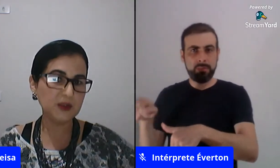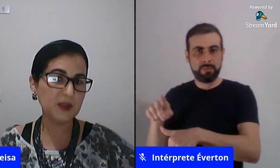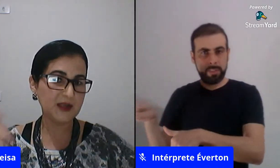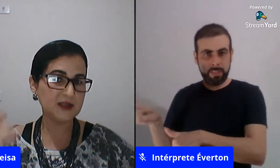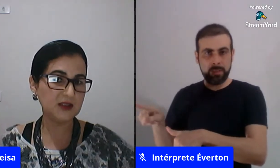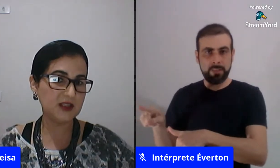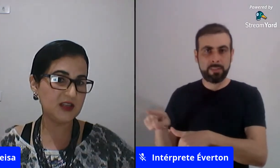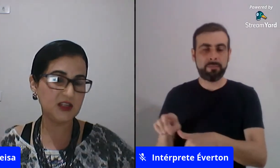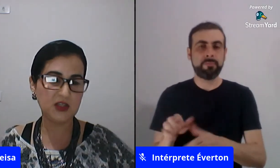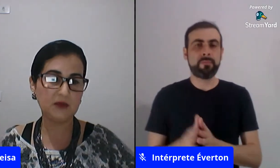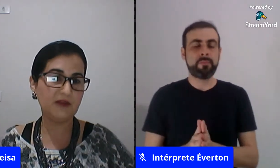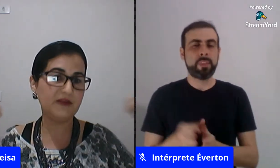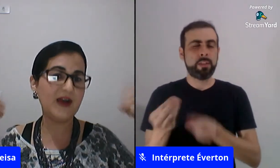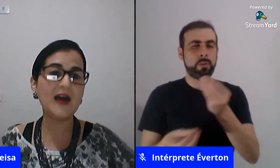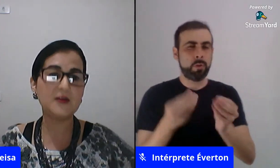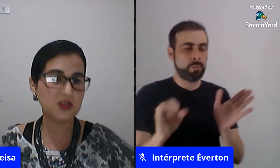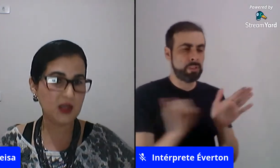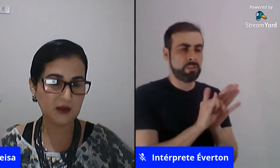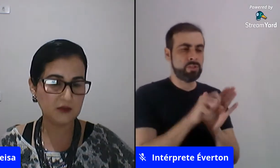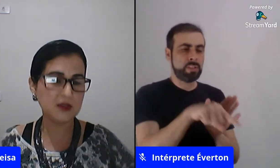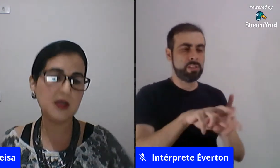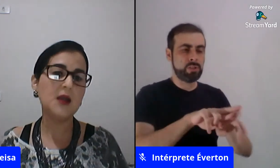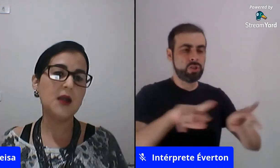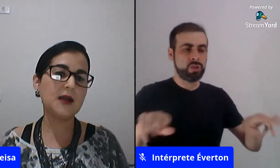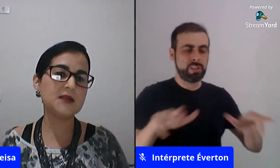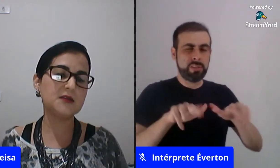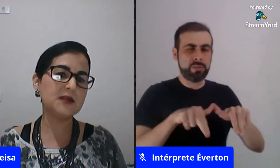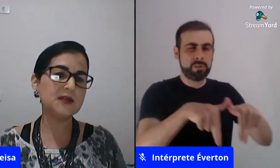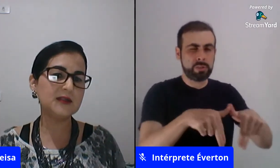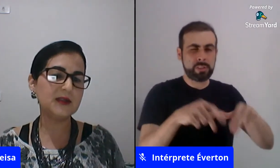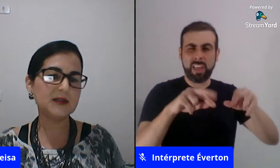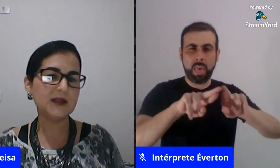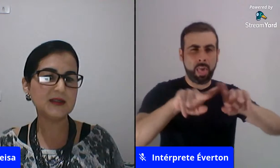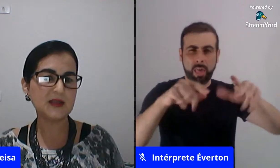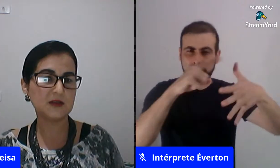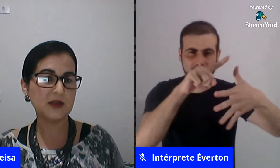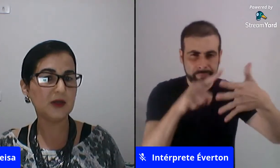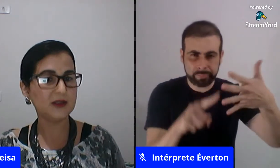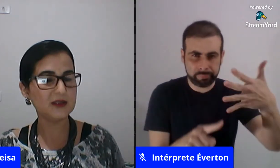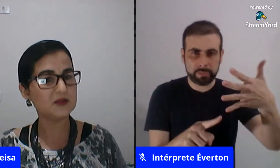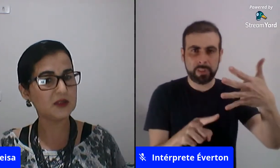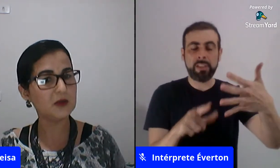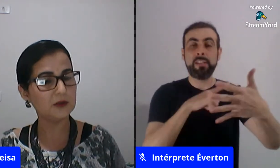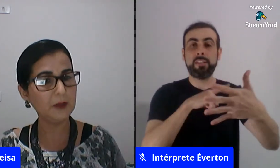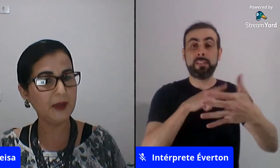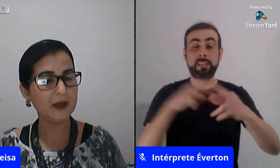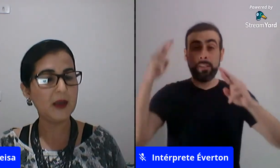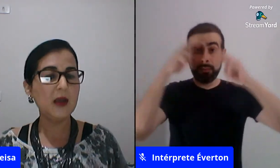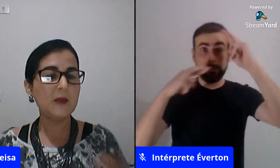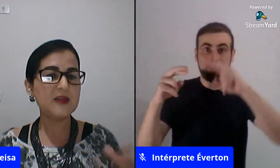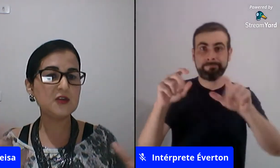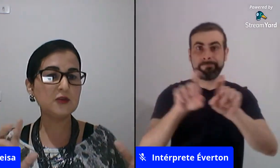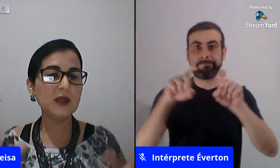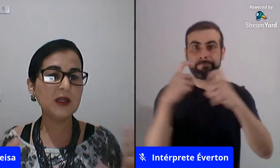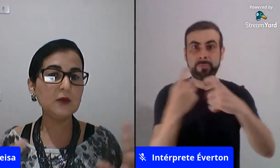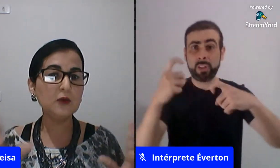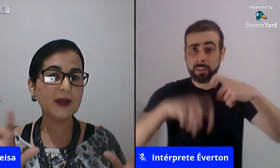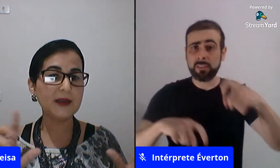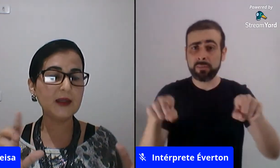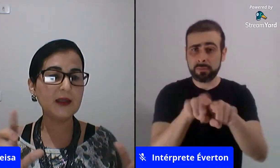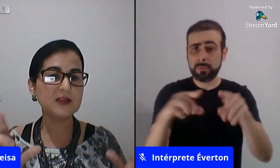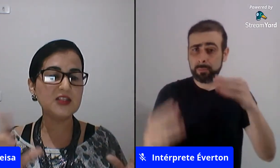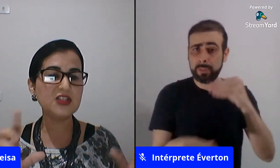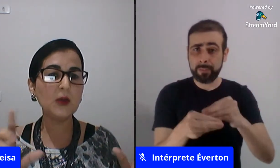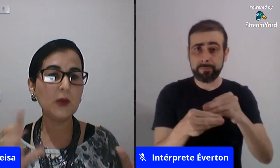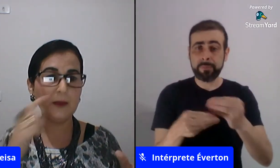também a questão da identidade de gênero tem vários gêneros a questão da orientação sexual também mas eu só estou querendo